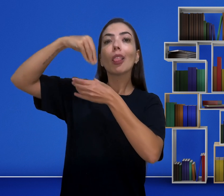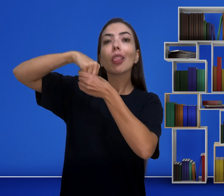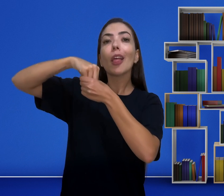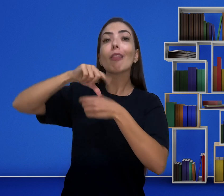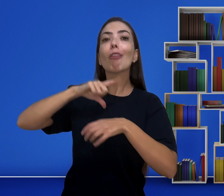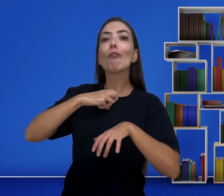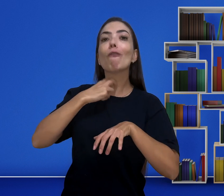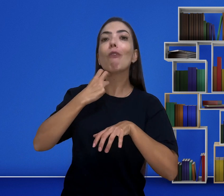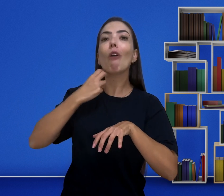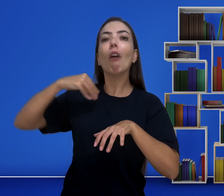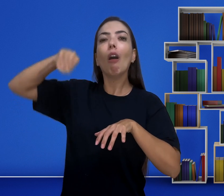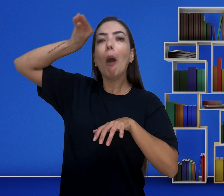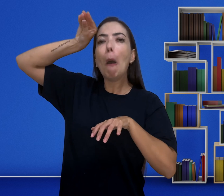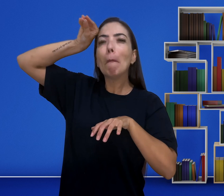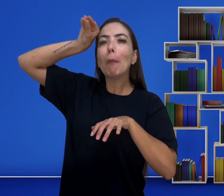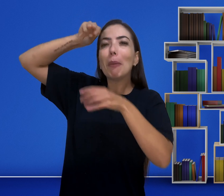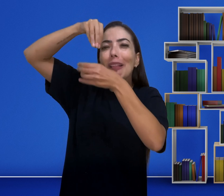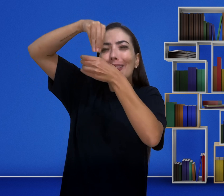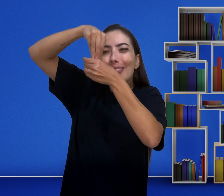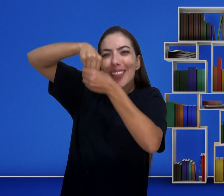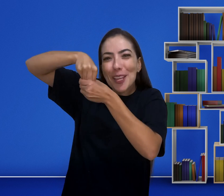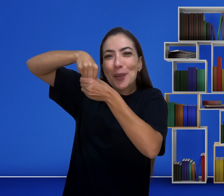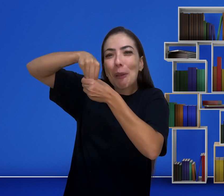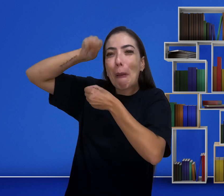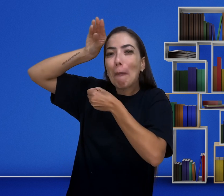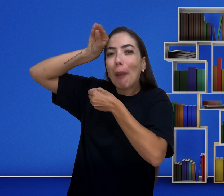lembrando de alguma coisa, oralizando.